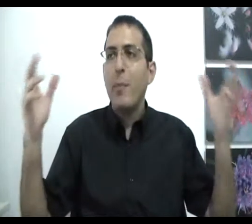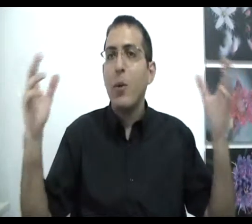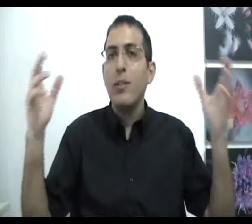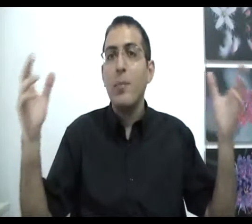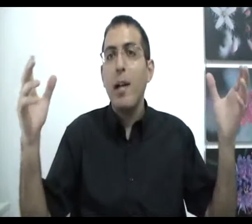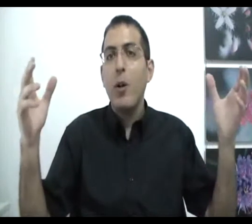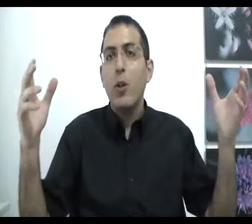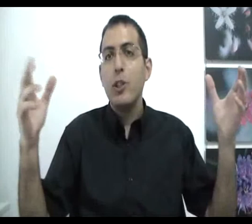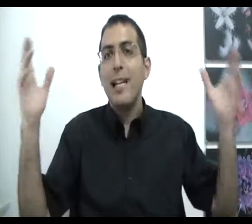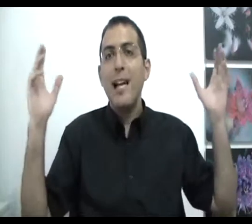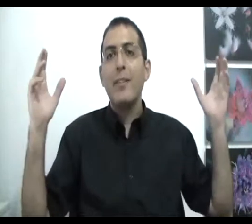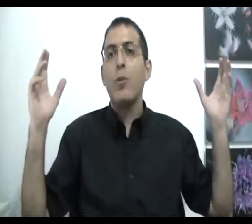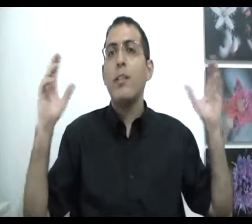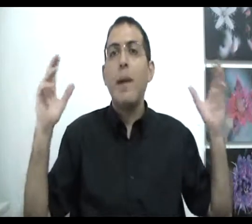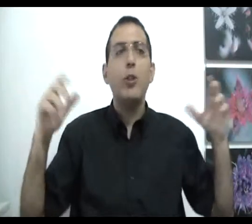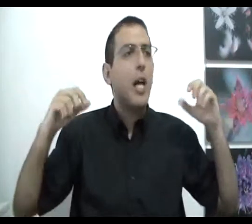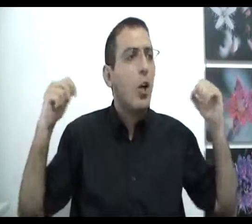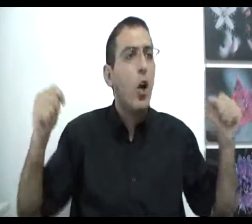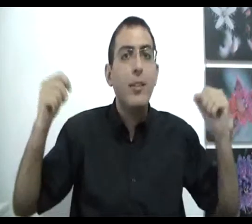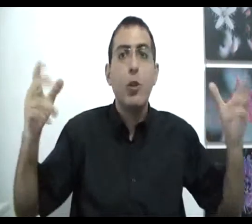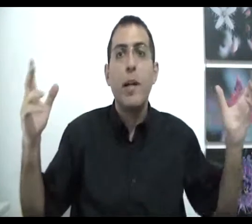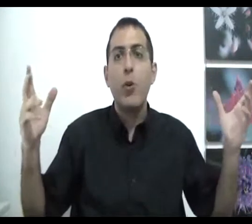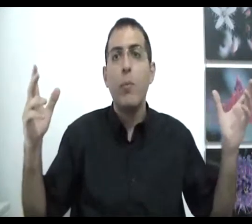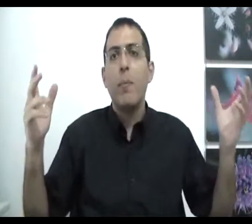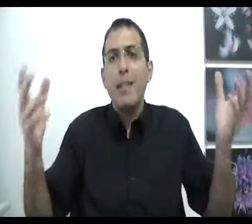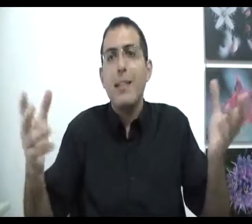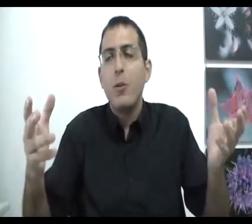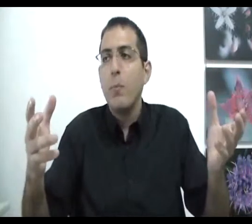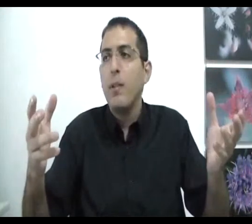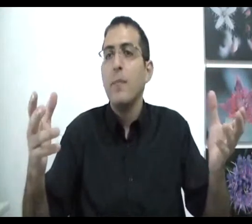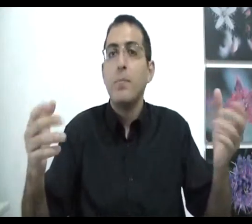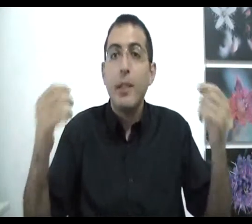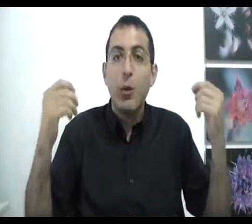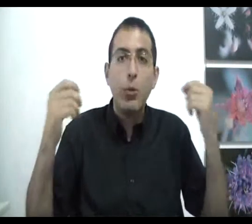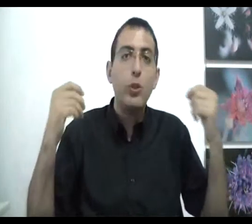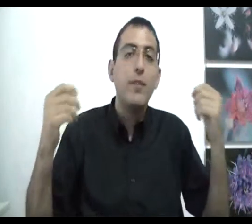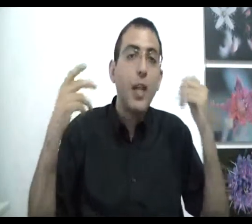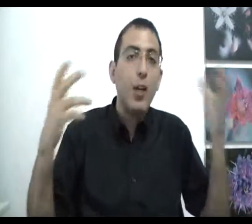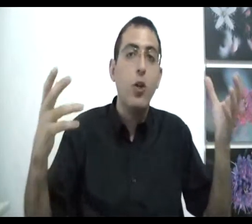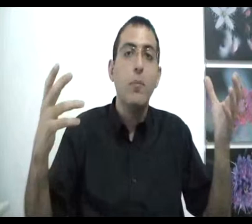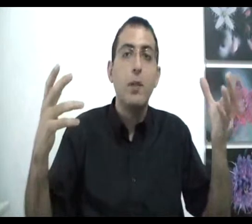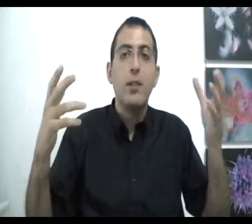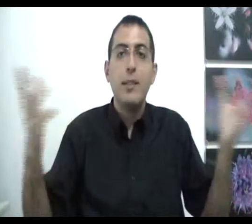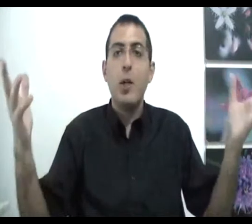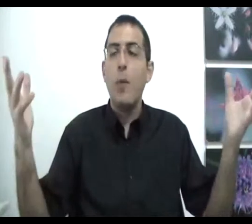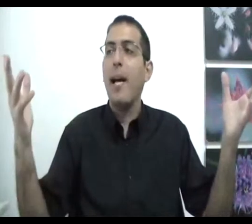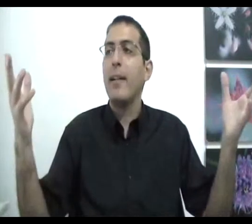בטעות נדמה לו שזה האחדות, נדמה לו שהכל עשוי מכלום מה זה כלום? בטעות הוא חושב שהכלום זה מקום ריק